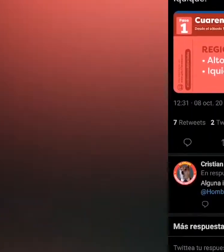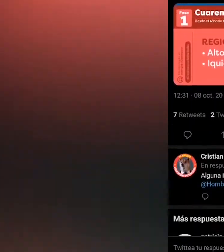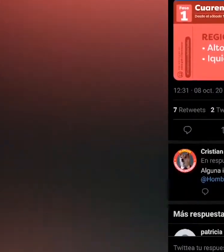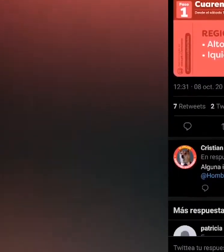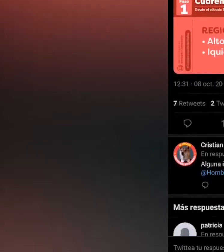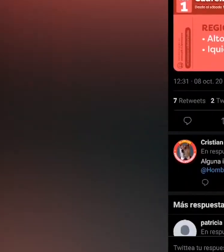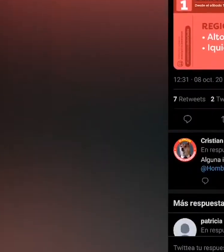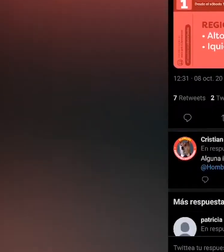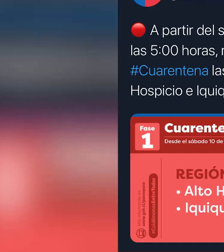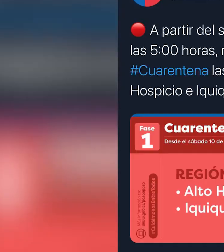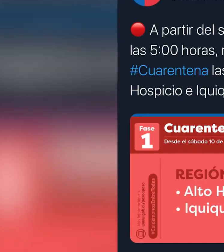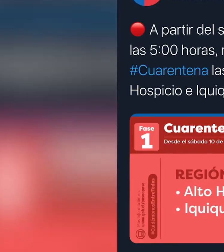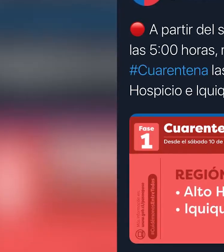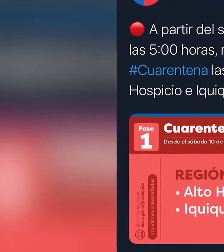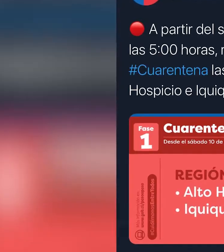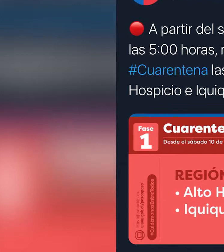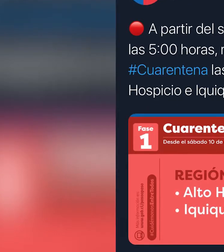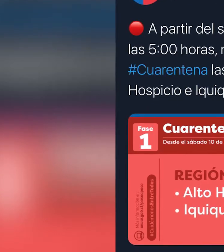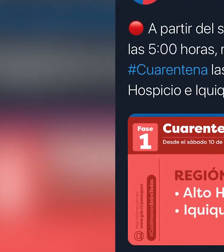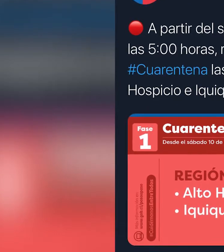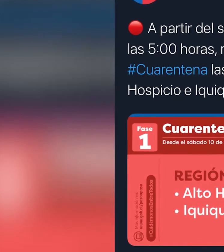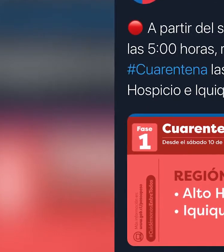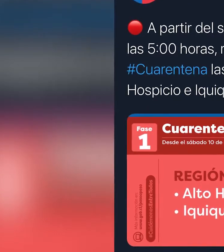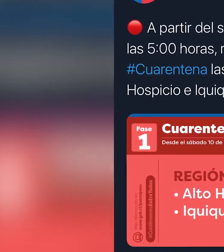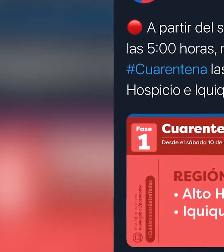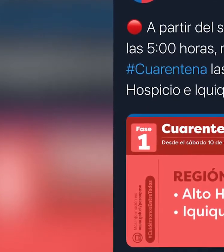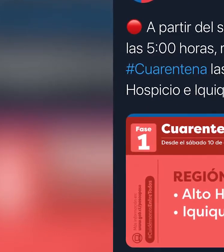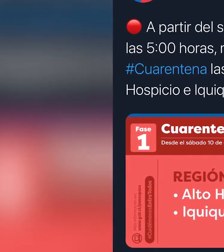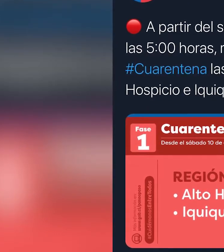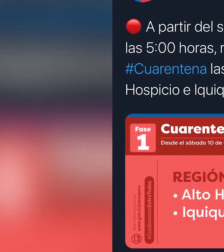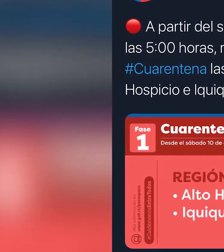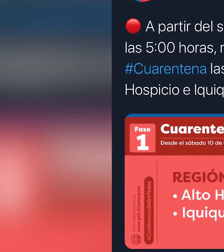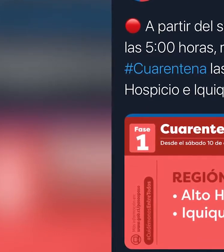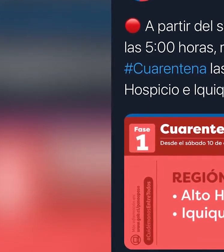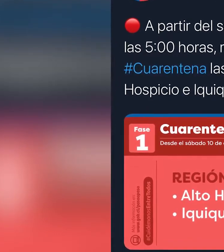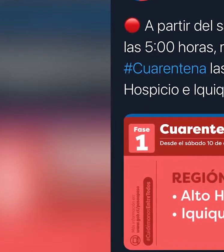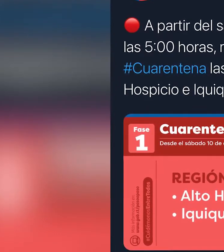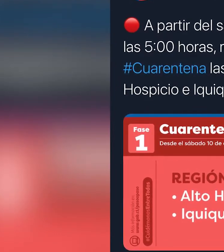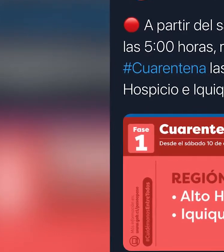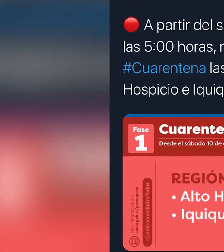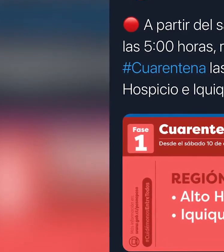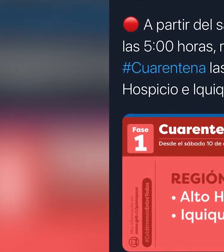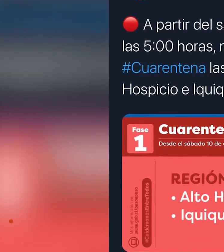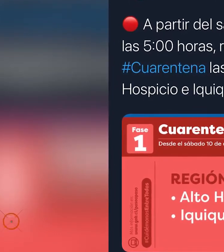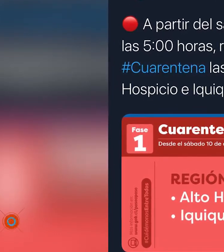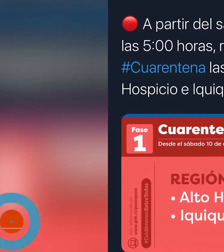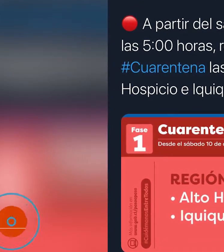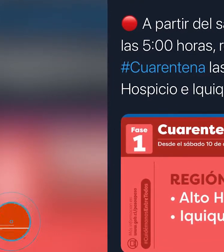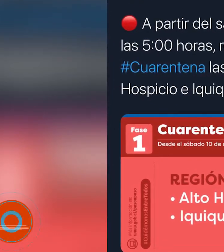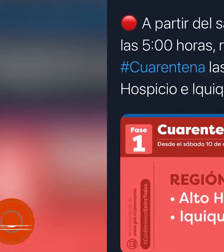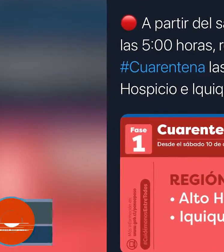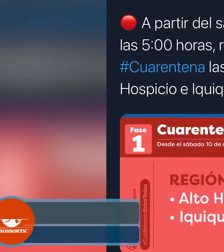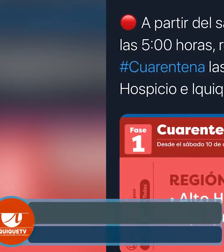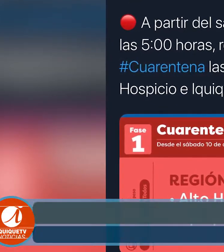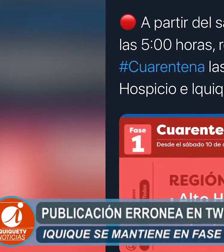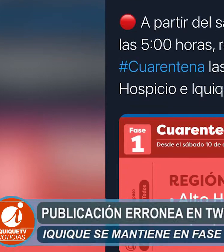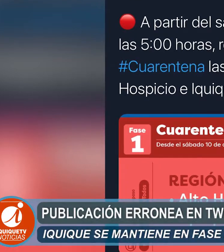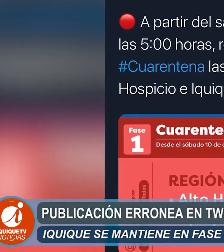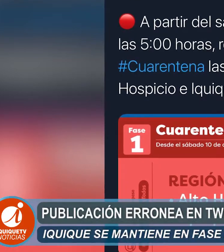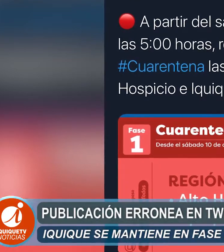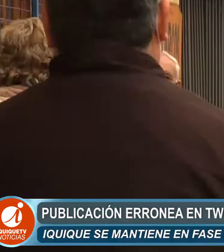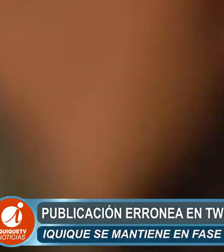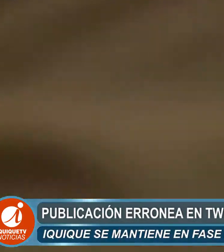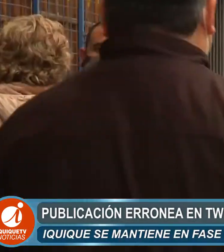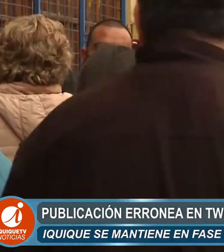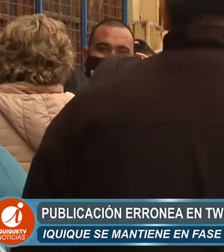pues un tuit indicaba que Iquique y Alto Hospicio iniciaban cuarentena, lo que generó inmediata reacción ya